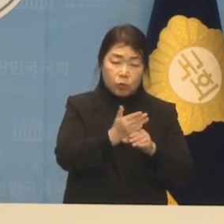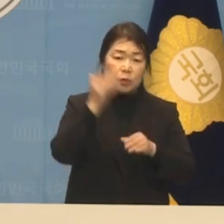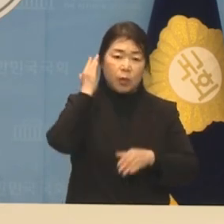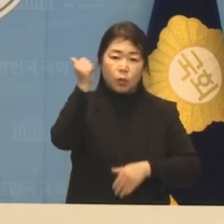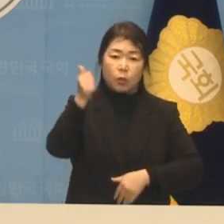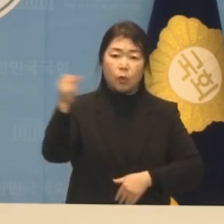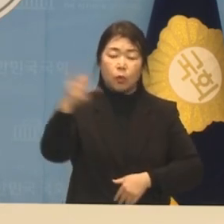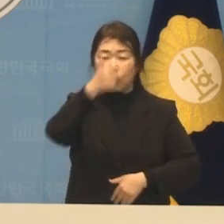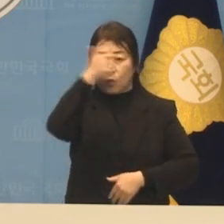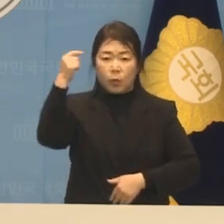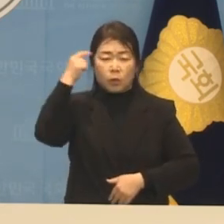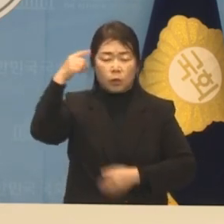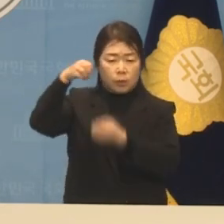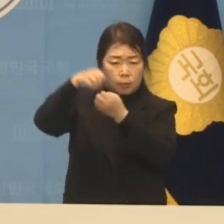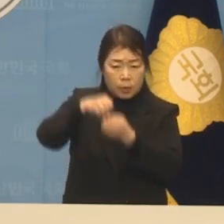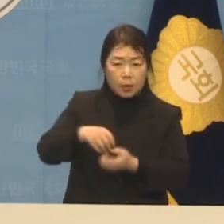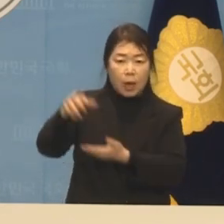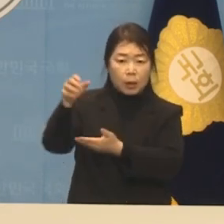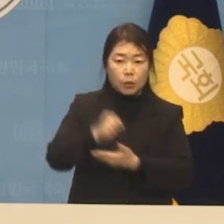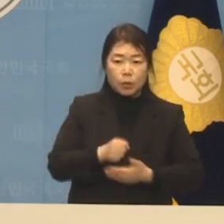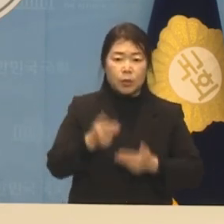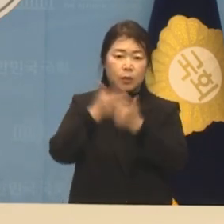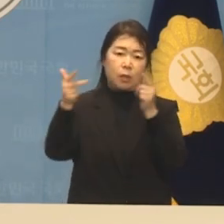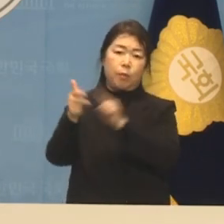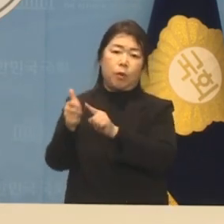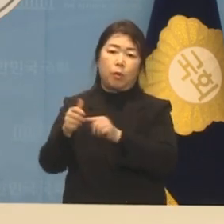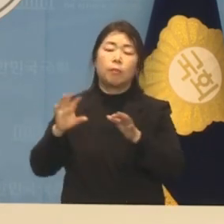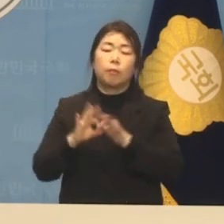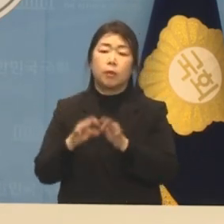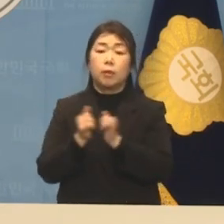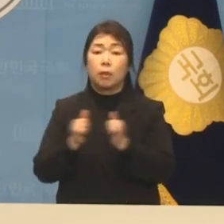치열하게 객승한 이재명의 사람입니다.